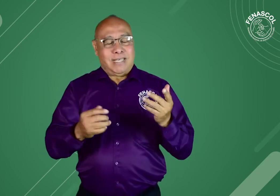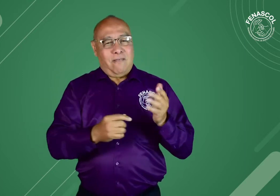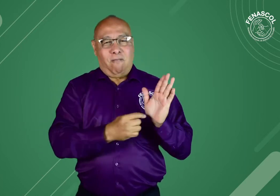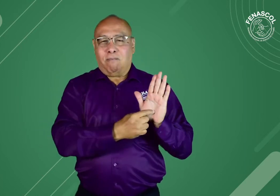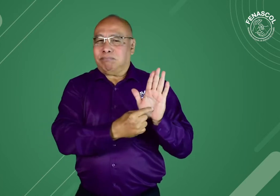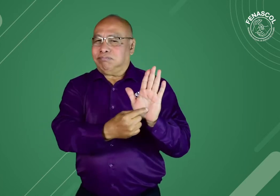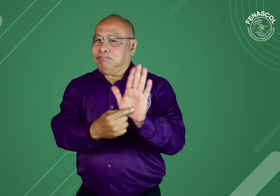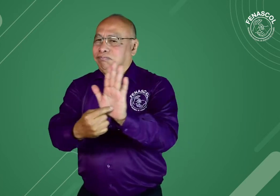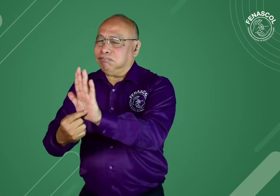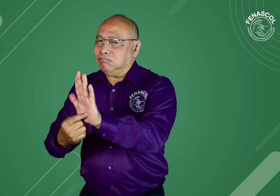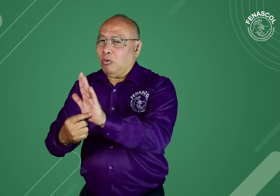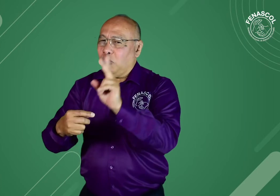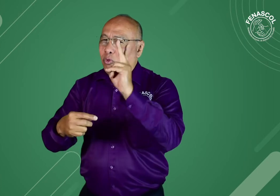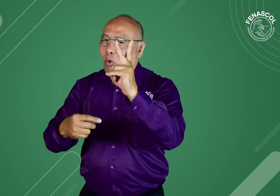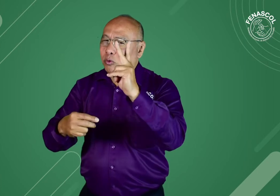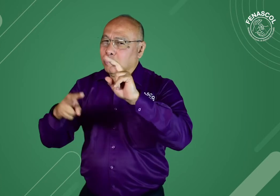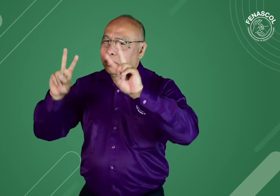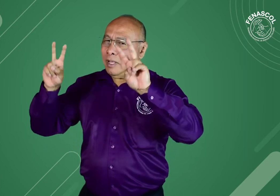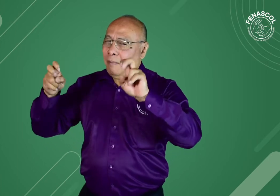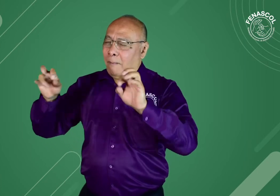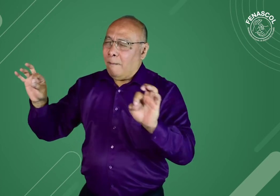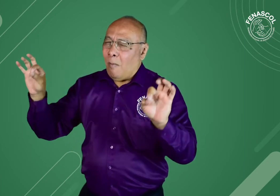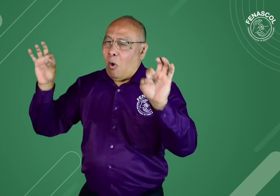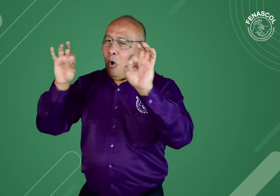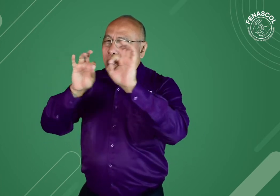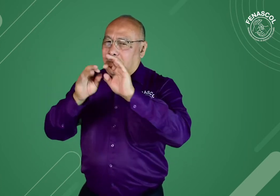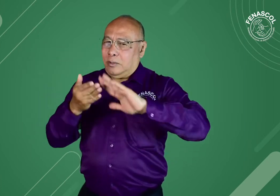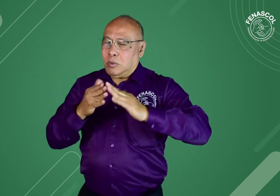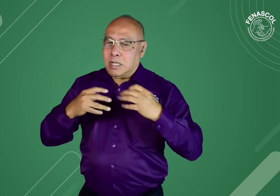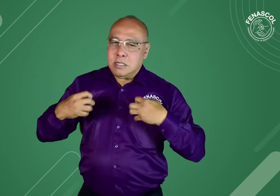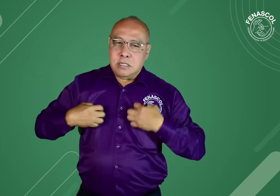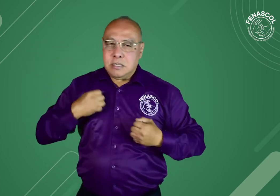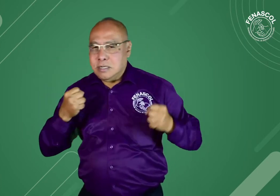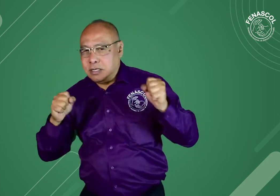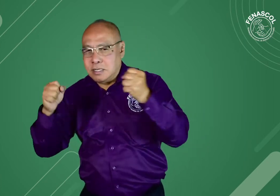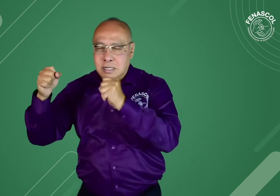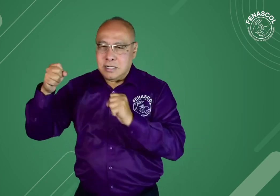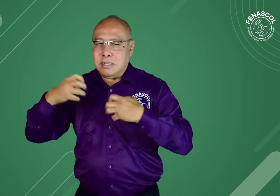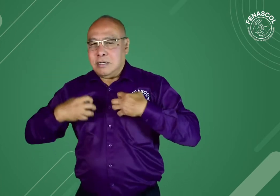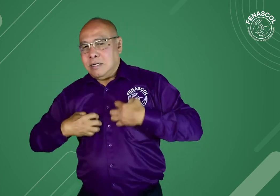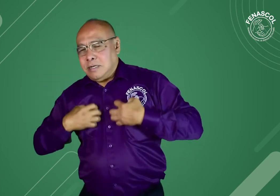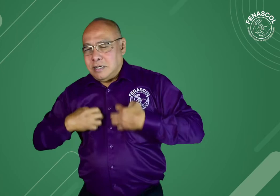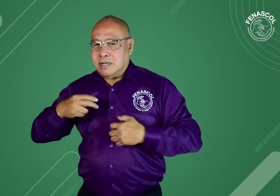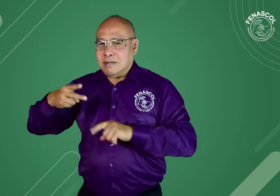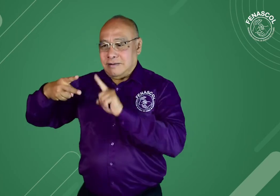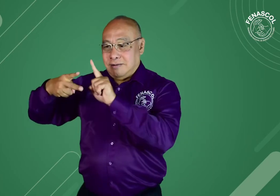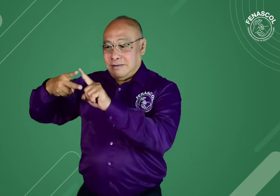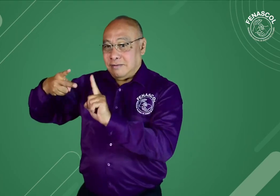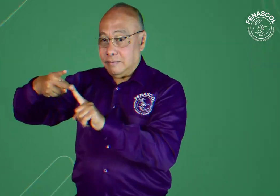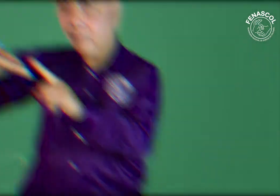En esta primera webinar, hablaremos de dos temas muy importantes y que inquietan mucho a la comunidad